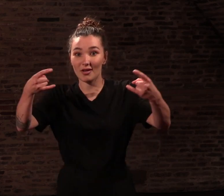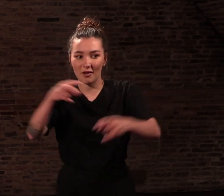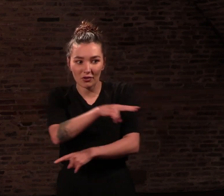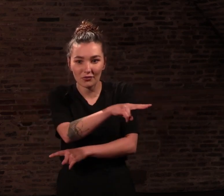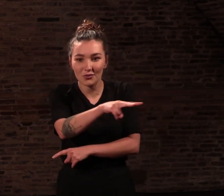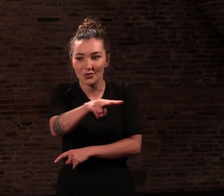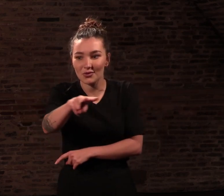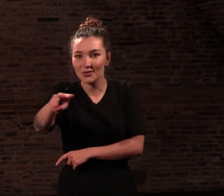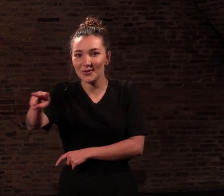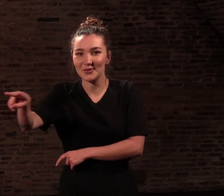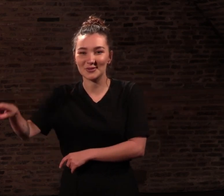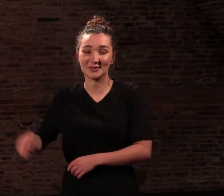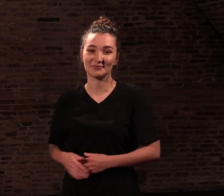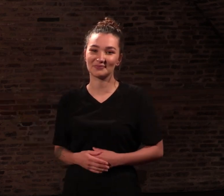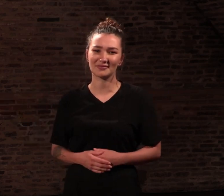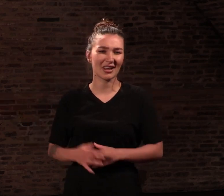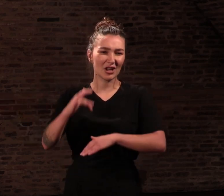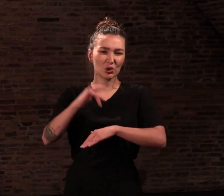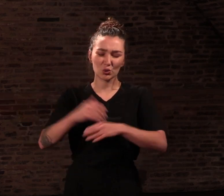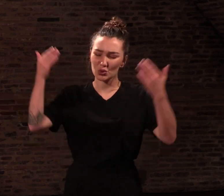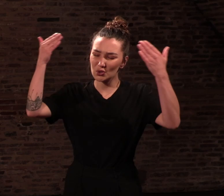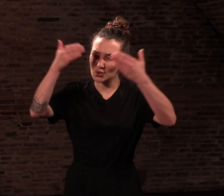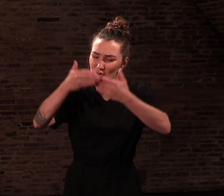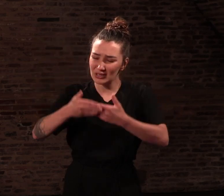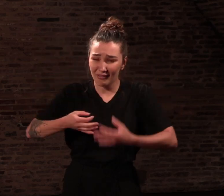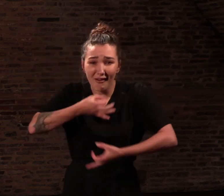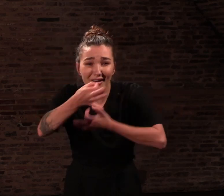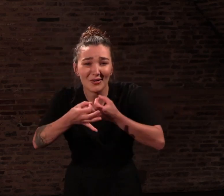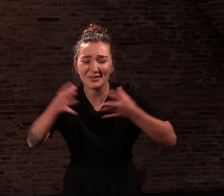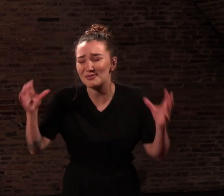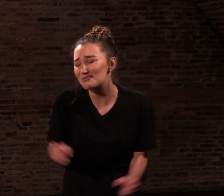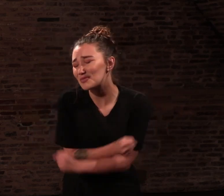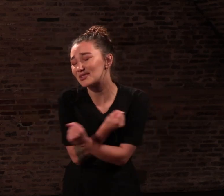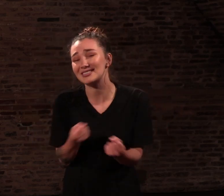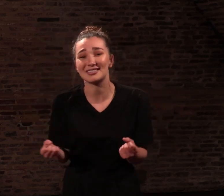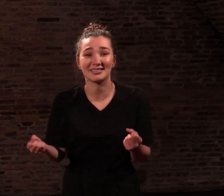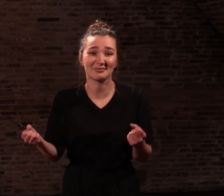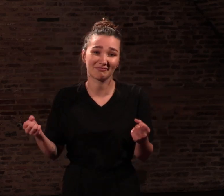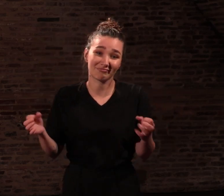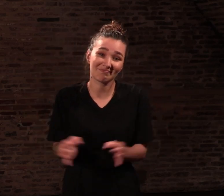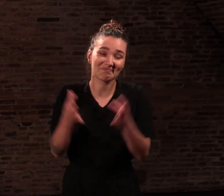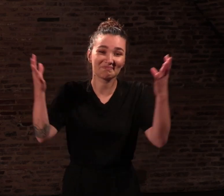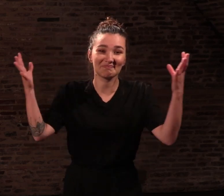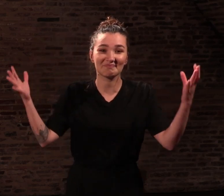Êtes-vous triste ? La nuit du 5 au 6 octobre 2002,